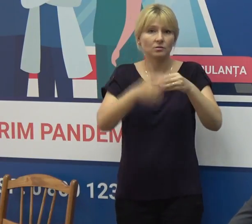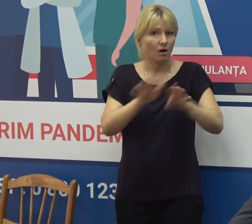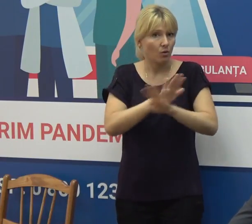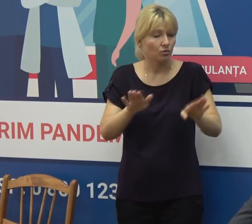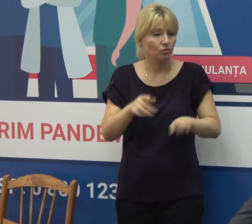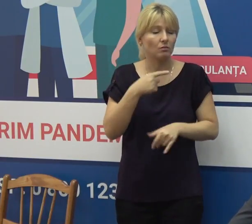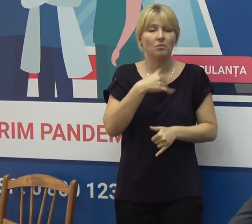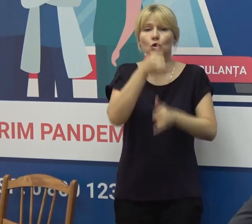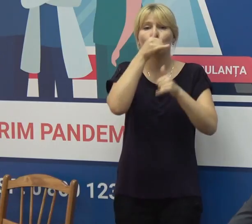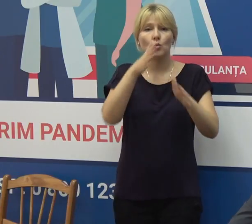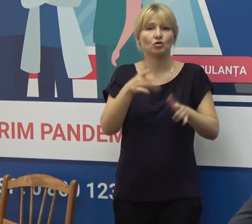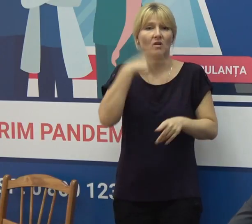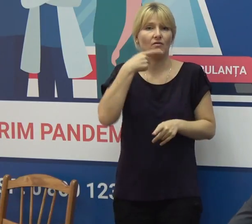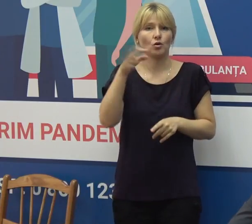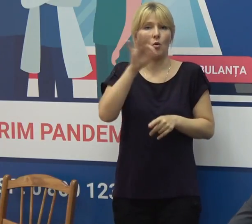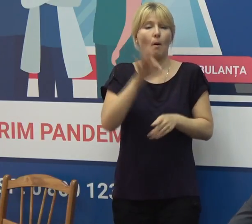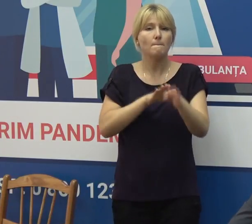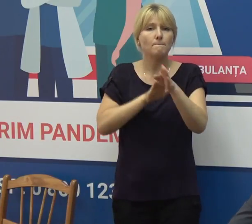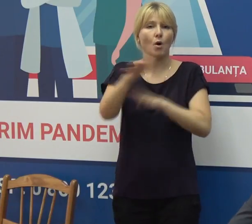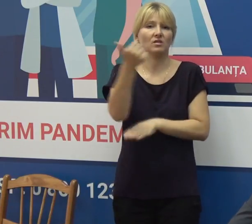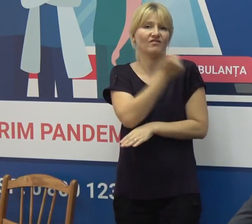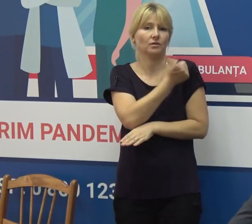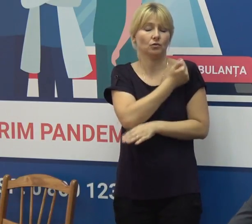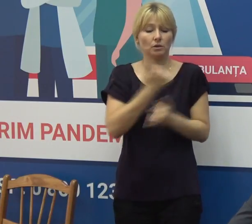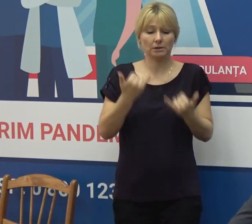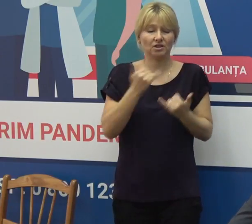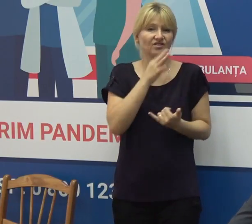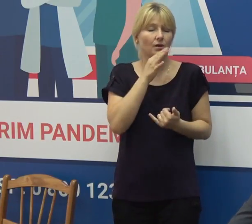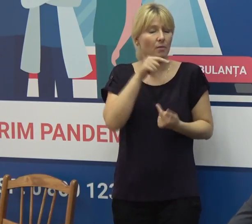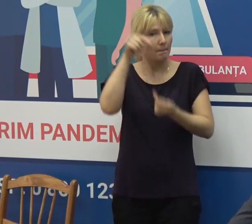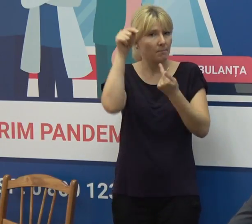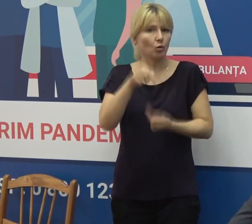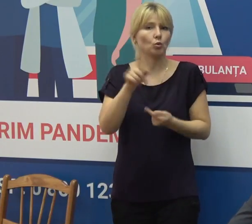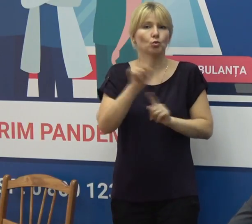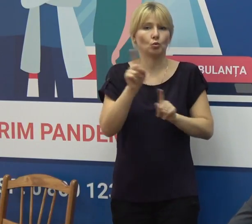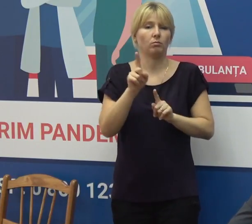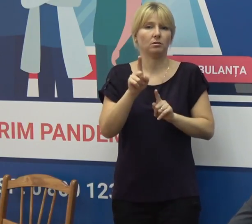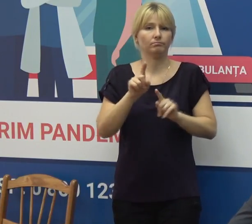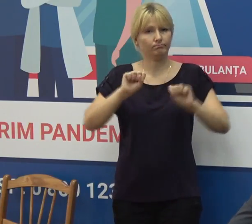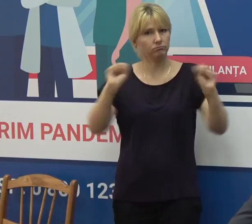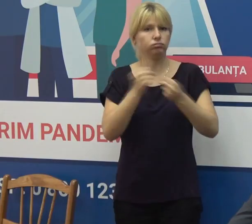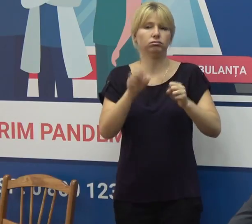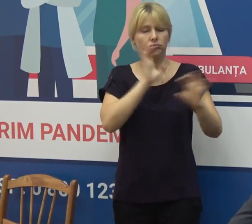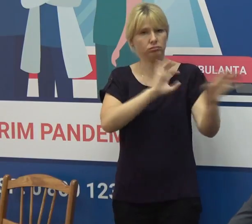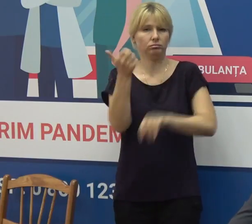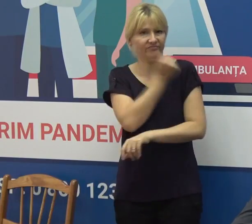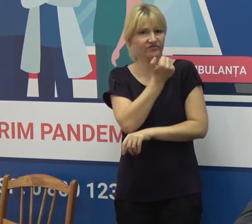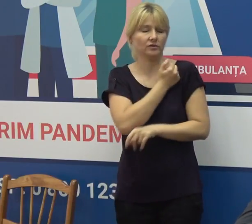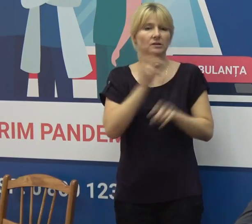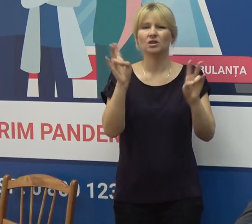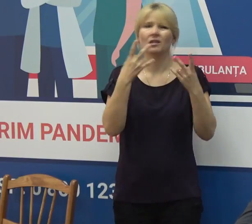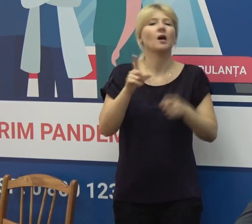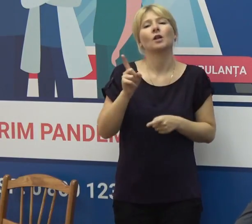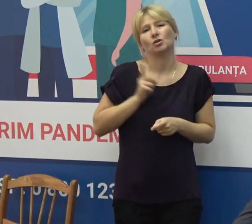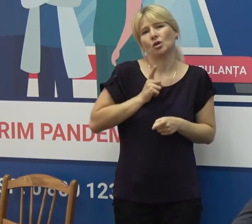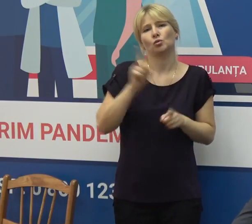imunitate colectivă. Acum este perioada cea mai potrivită să intensificăm campanie de vaccinare. Nu trebuie să așteptăm